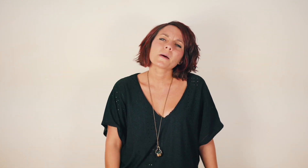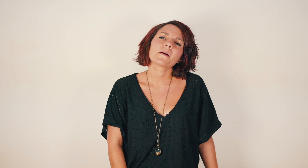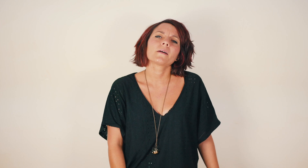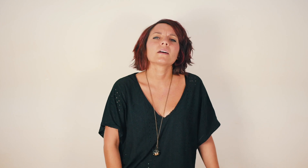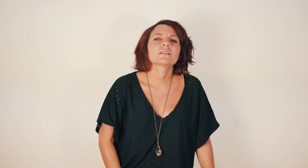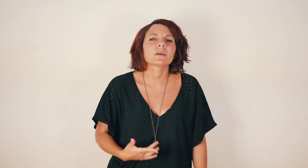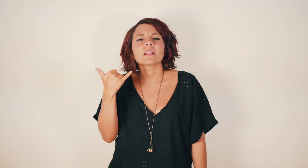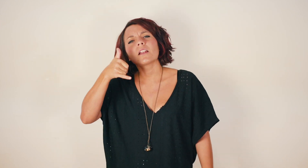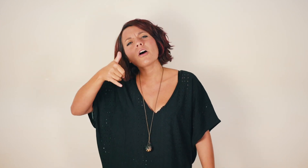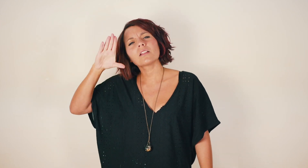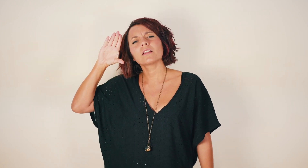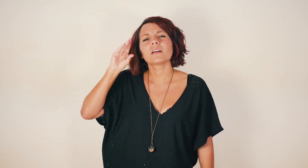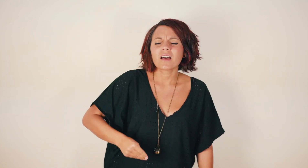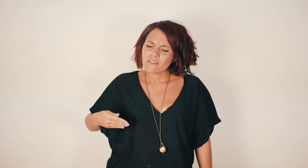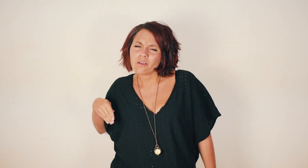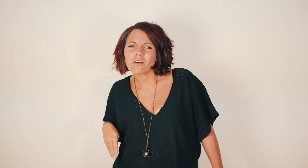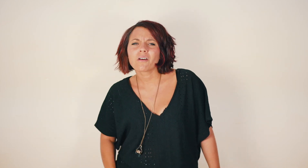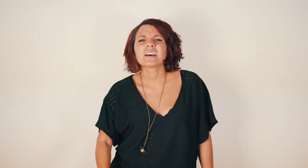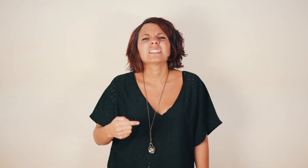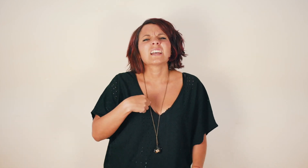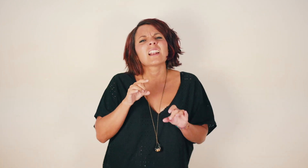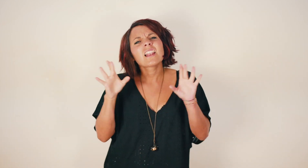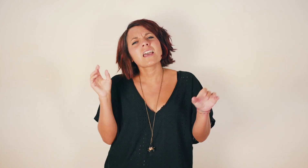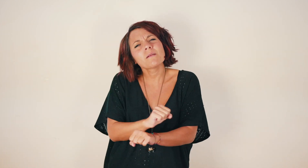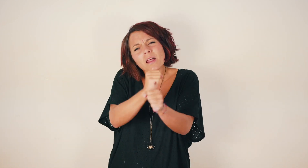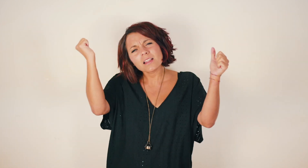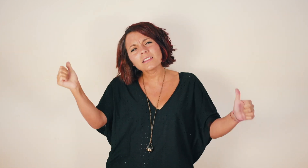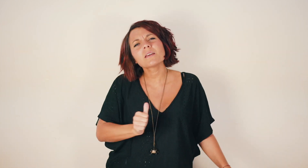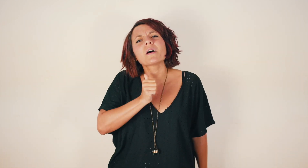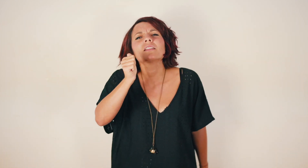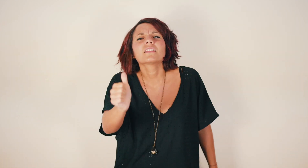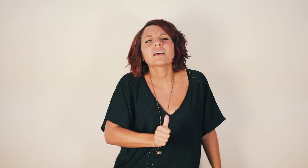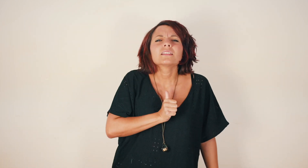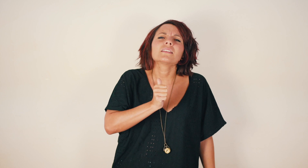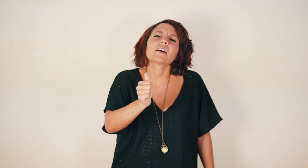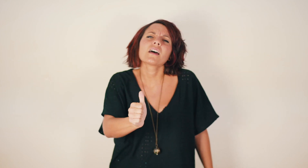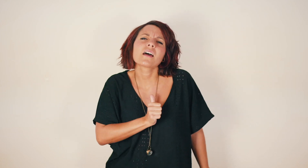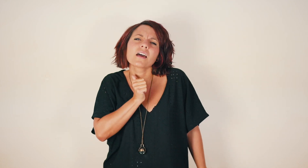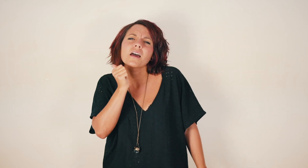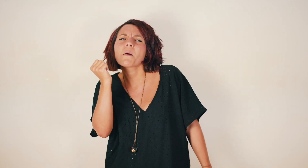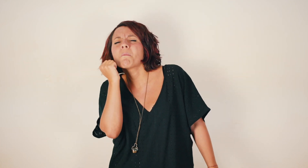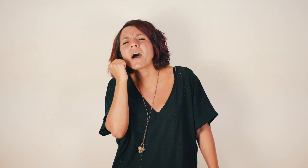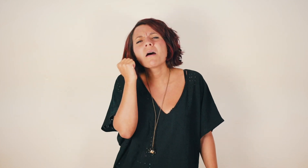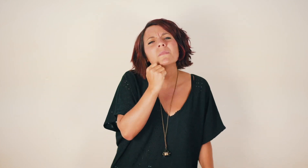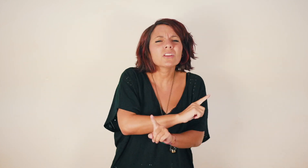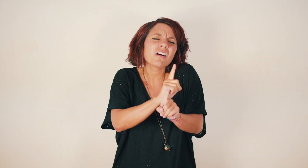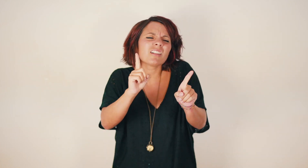Spegnerò il telefono Sarò libera e indipendente Mamma no,